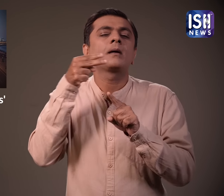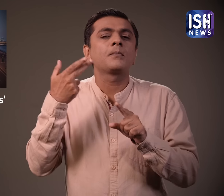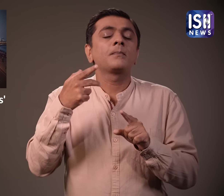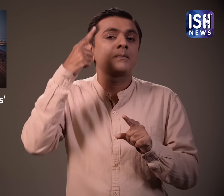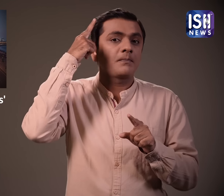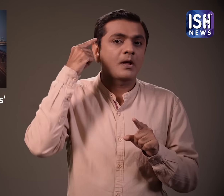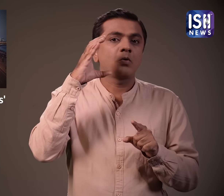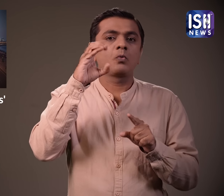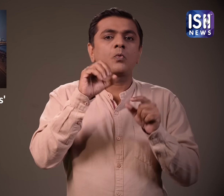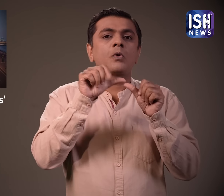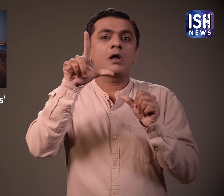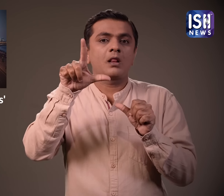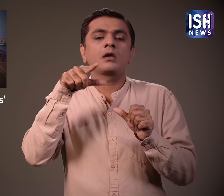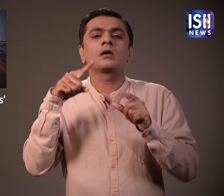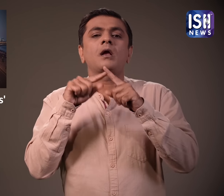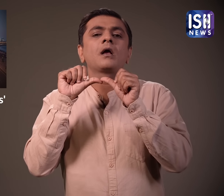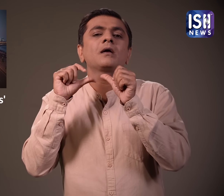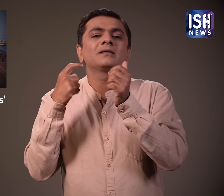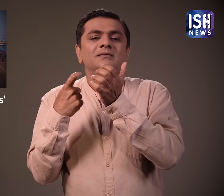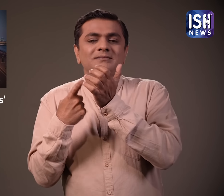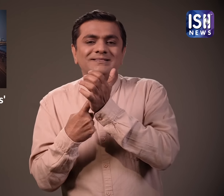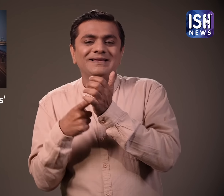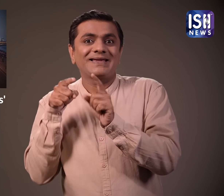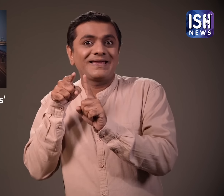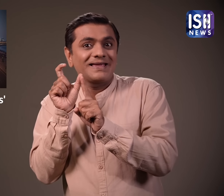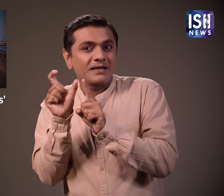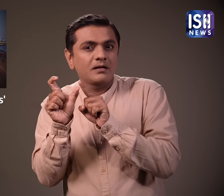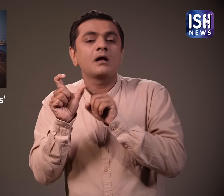जो काले तार कोल से लेपित थी।